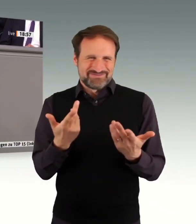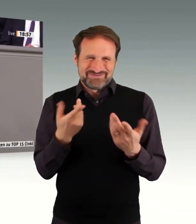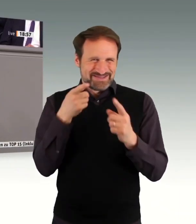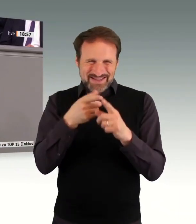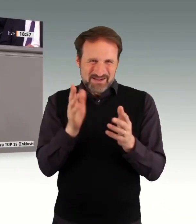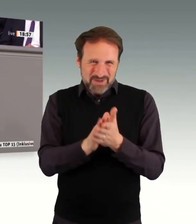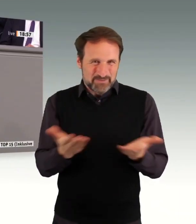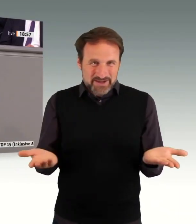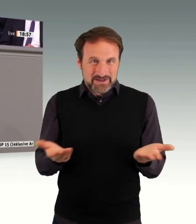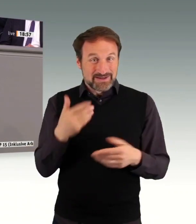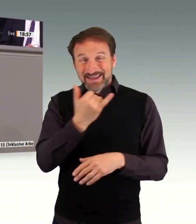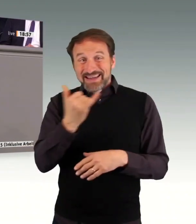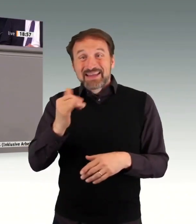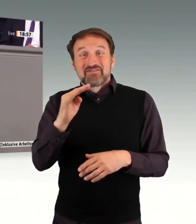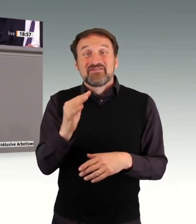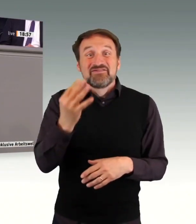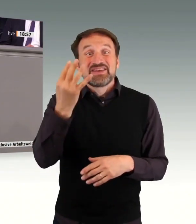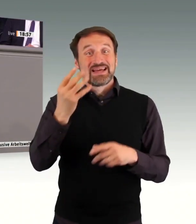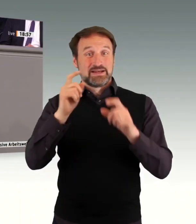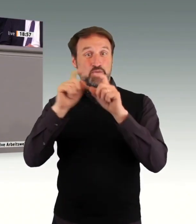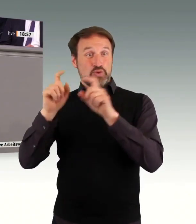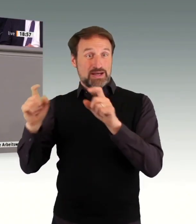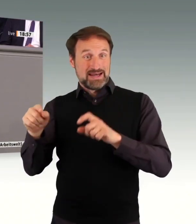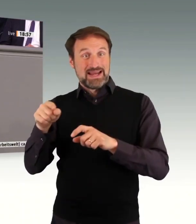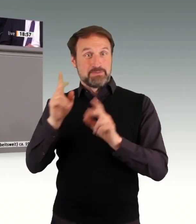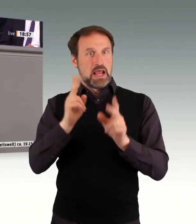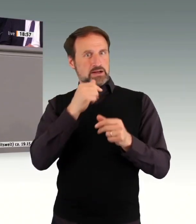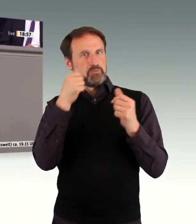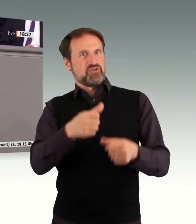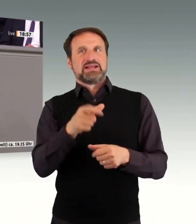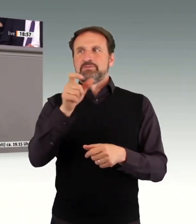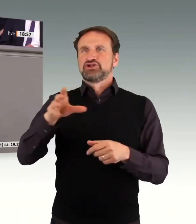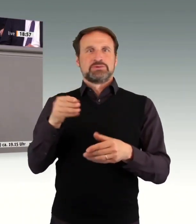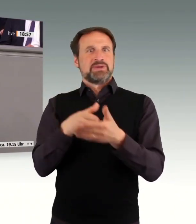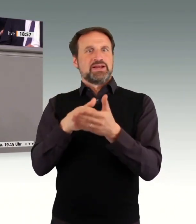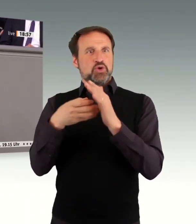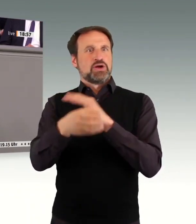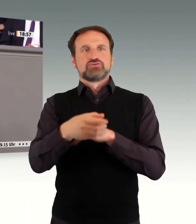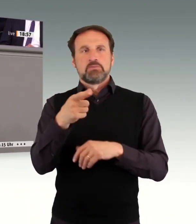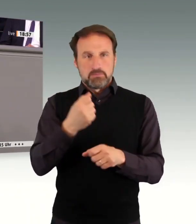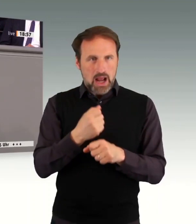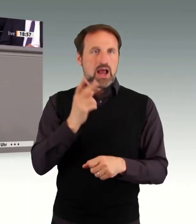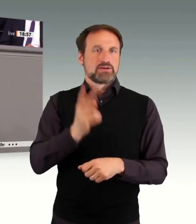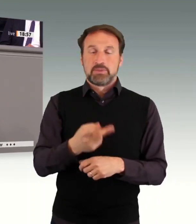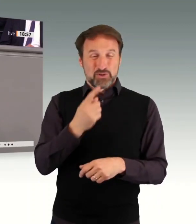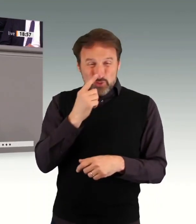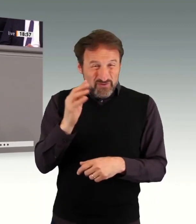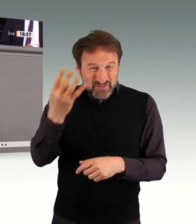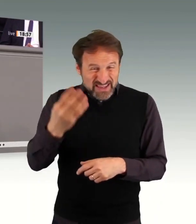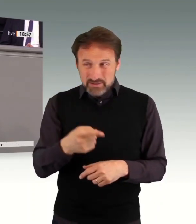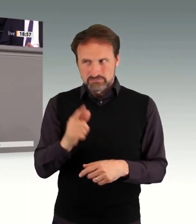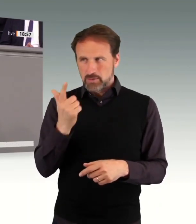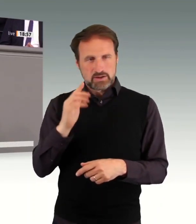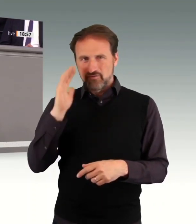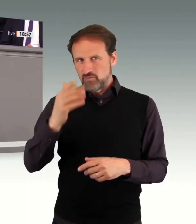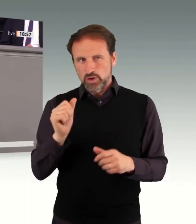keinen Schulabschluss verfügt, jedenfalls in der Altersgruppe 25 bis 44 Jahren. Und das ist eben auch ein Grund, warum die